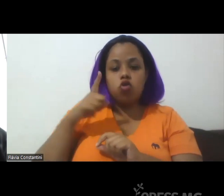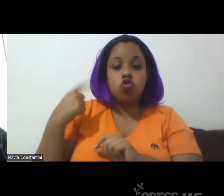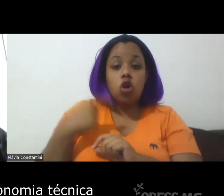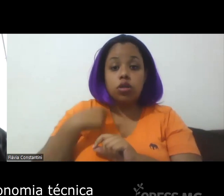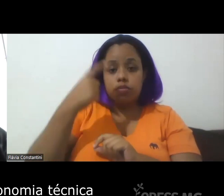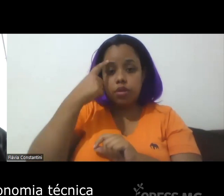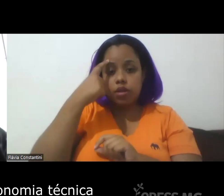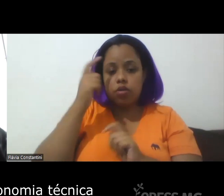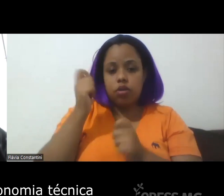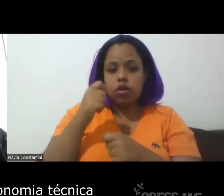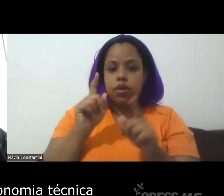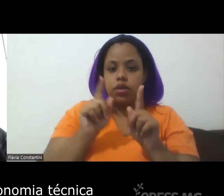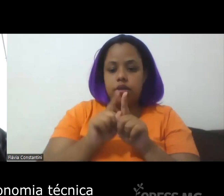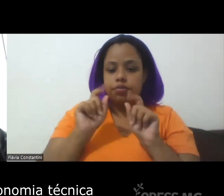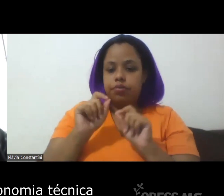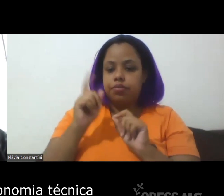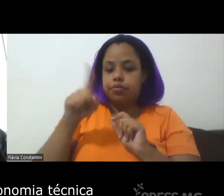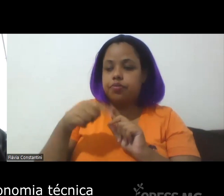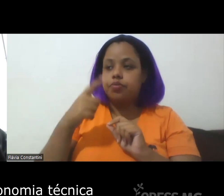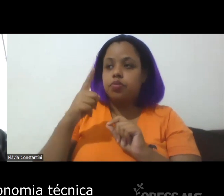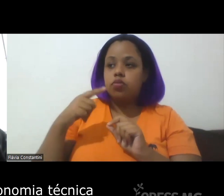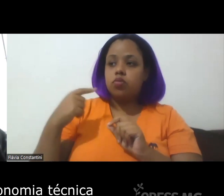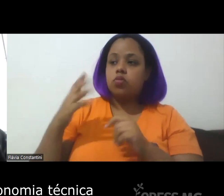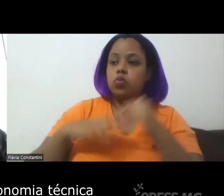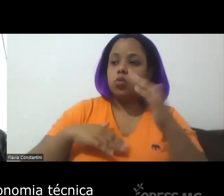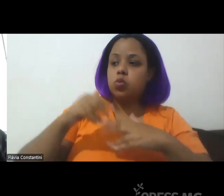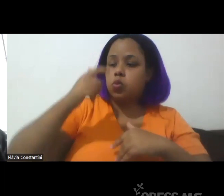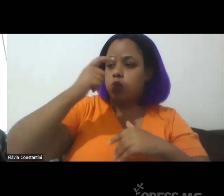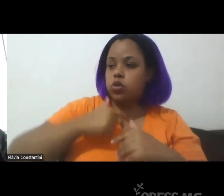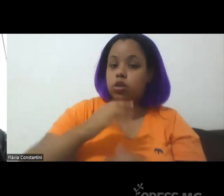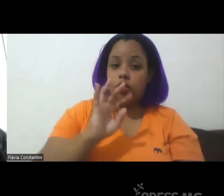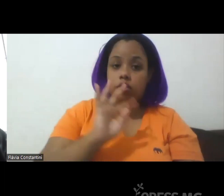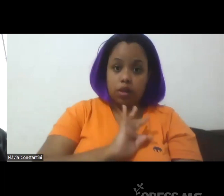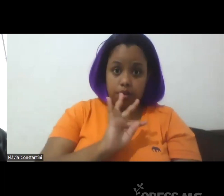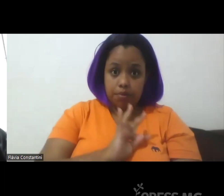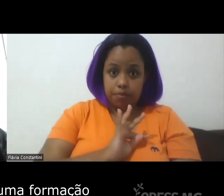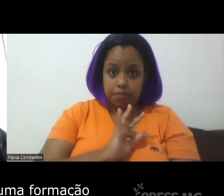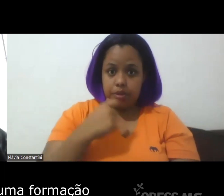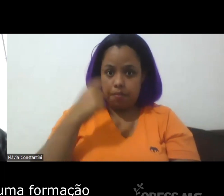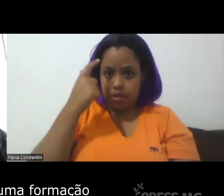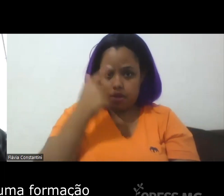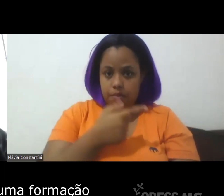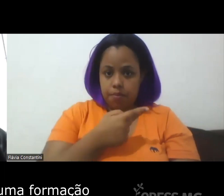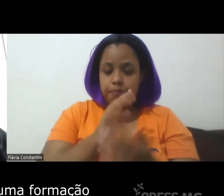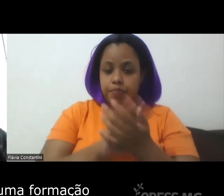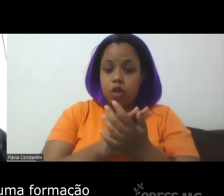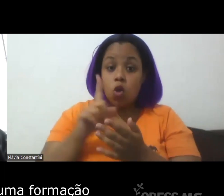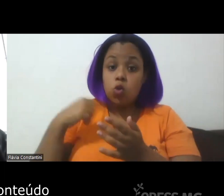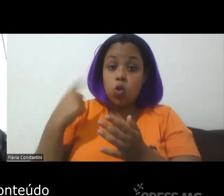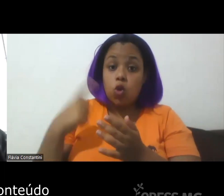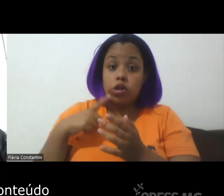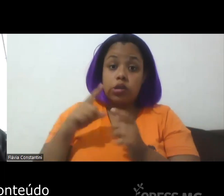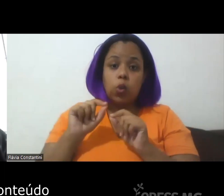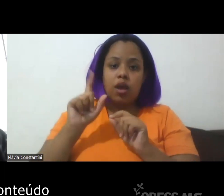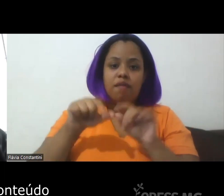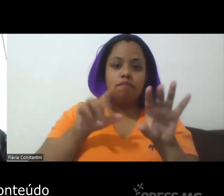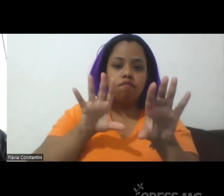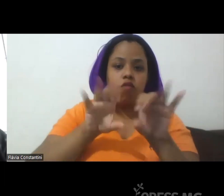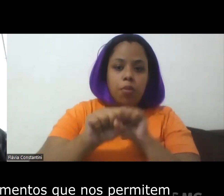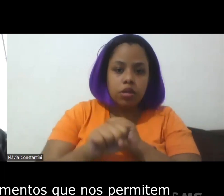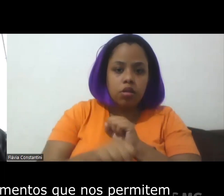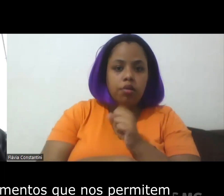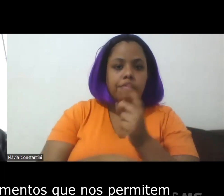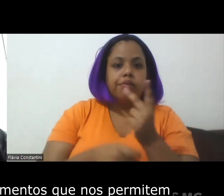a nossa autonomia técnica nós temos uma formação um conteúdo